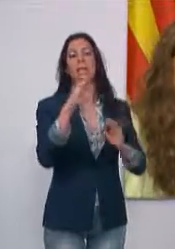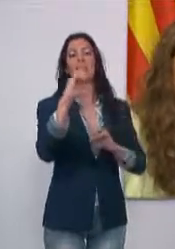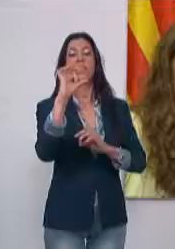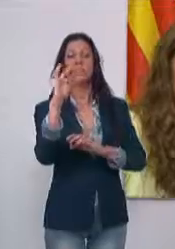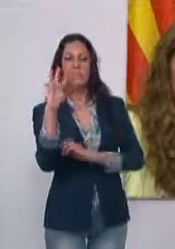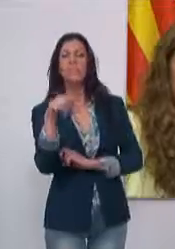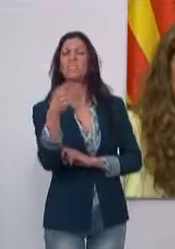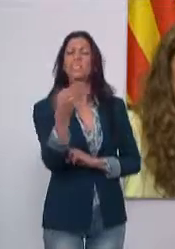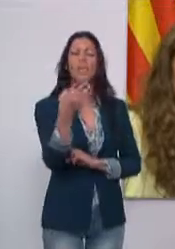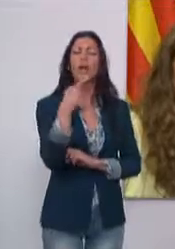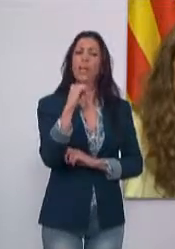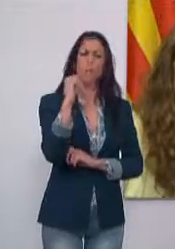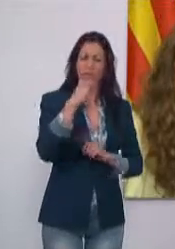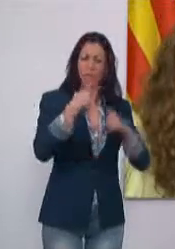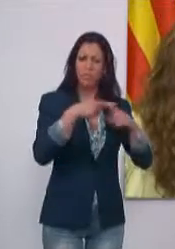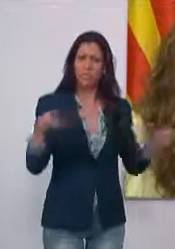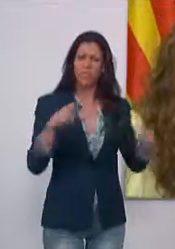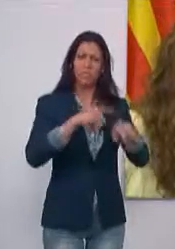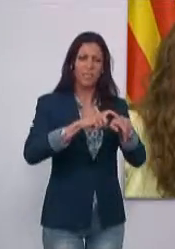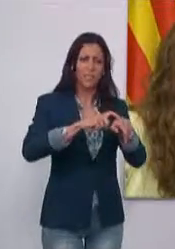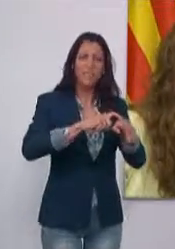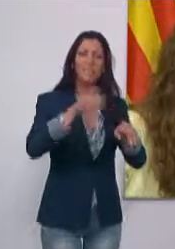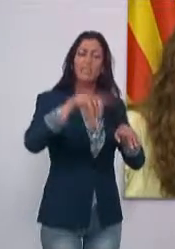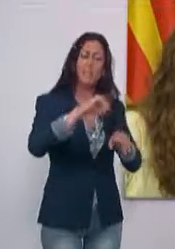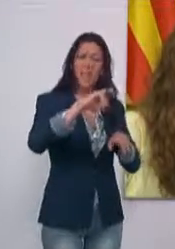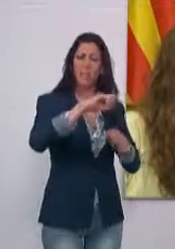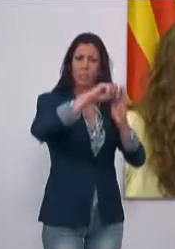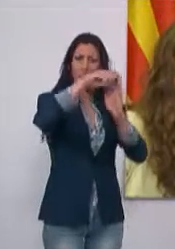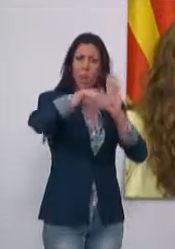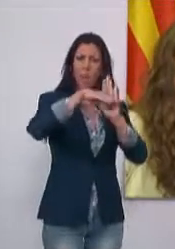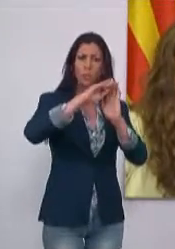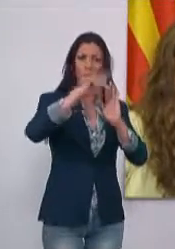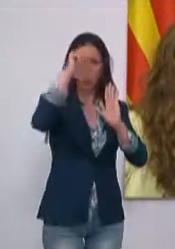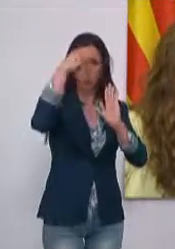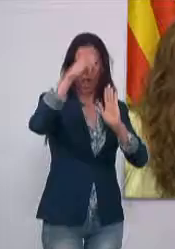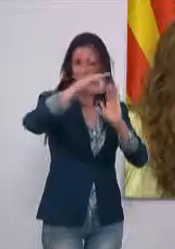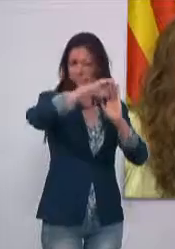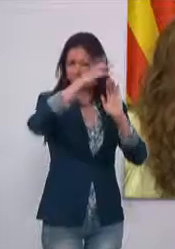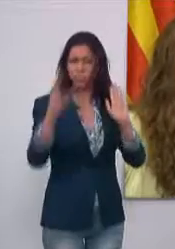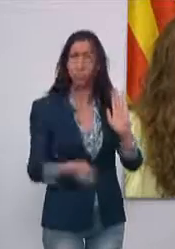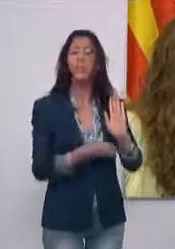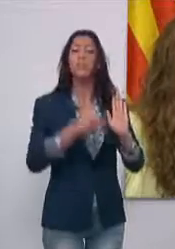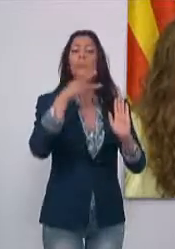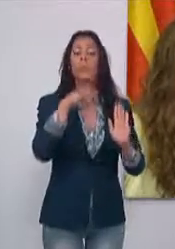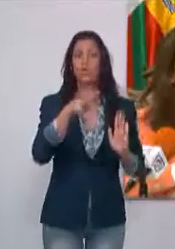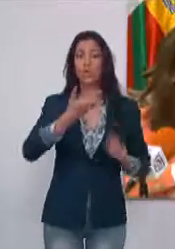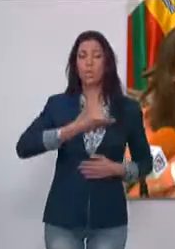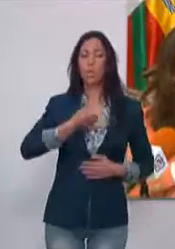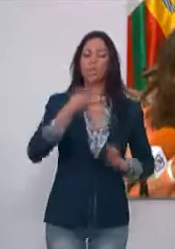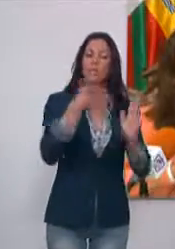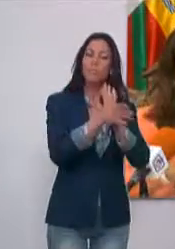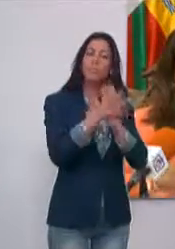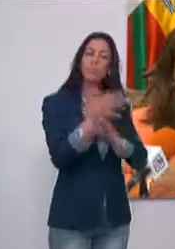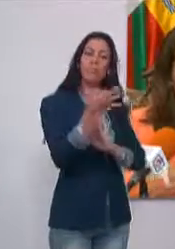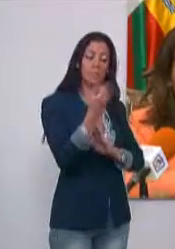Ronfest, por el que van a desfilar actuaciones de diversos estilos y dentro de un amplio programa cultural. La